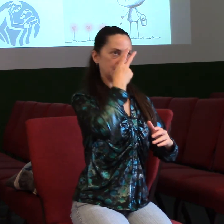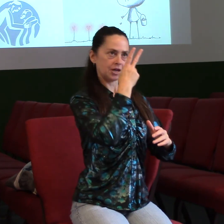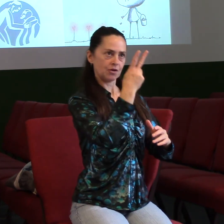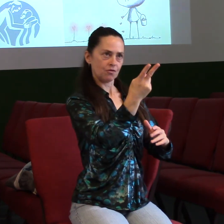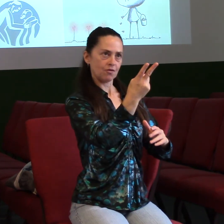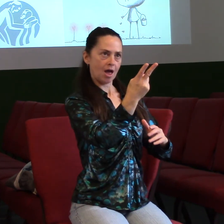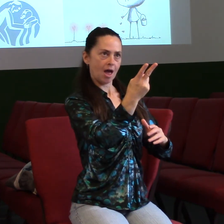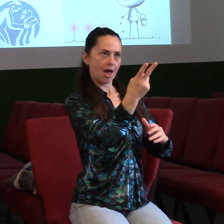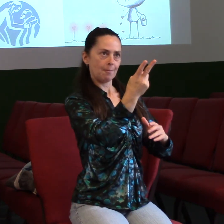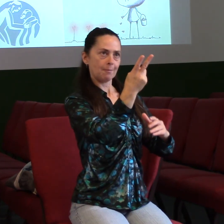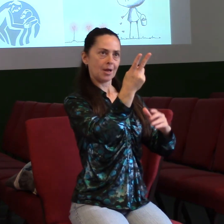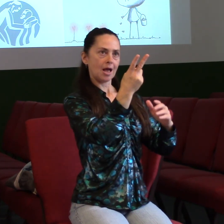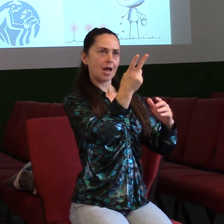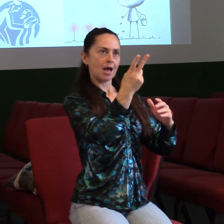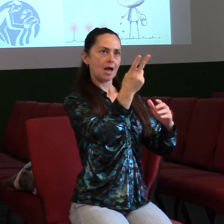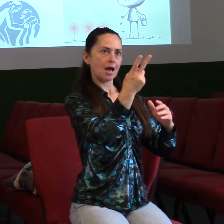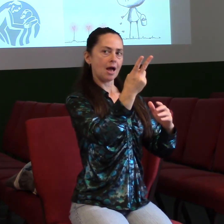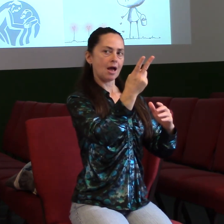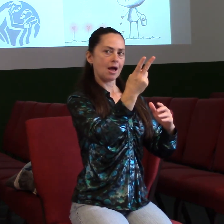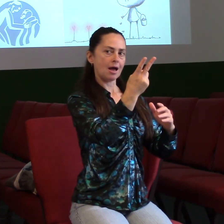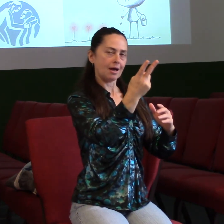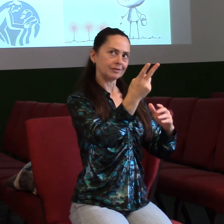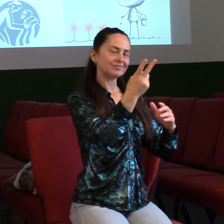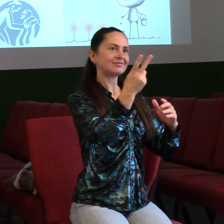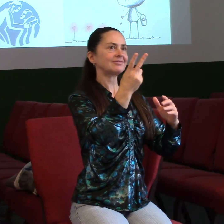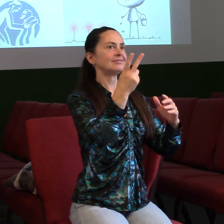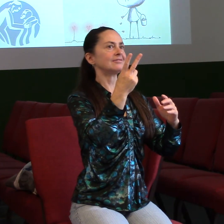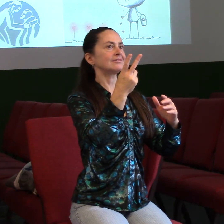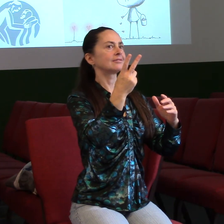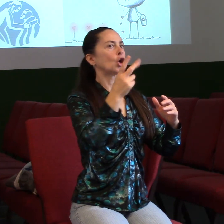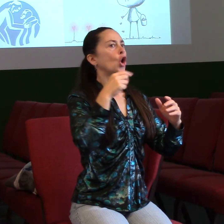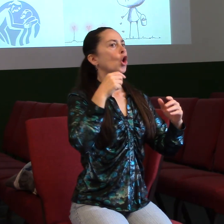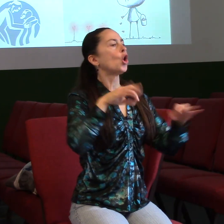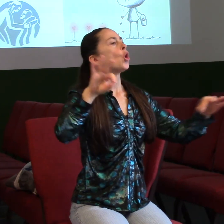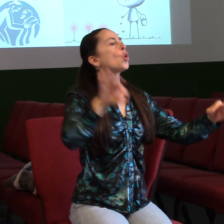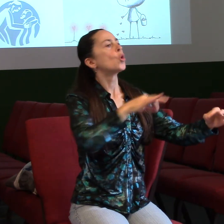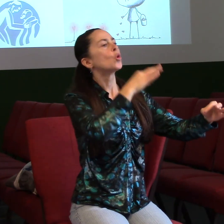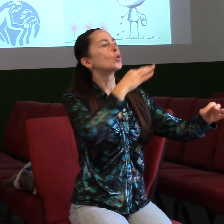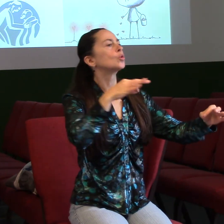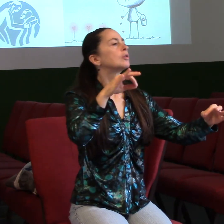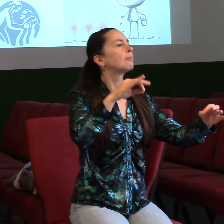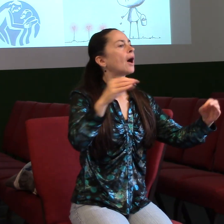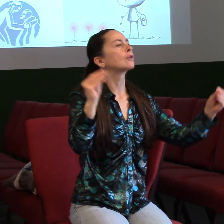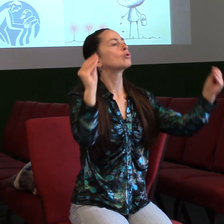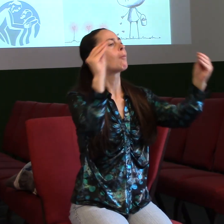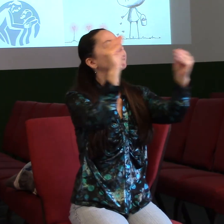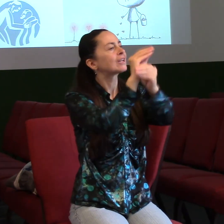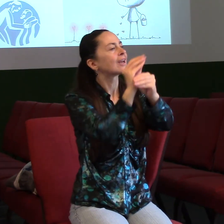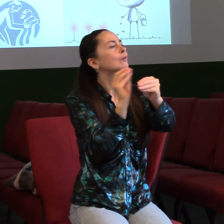tak ve většině filmů, v 99%, tam běží nějaká hudba jako pozadí. Která ty emoce ještě